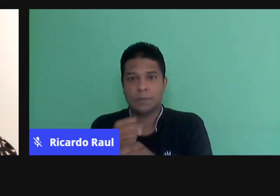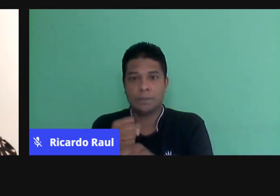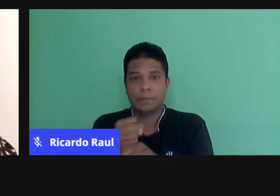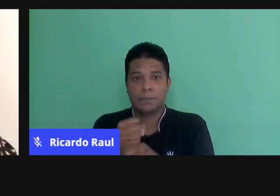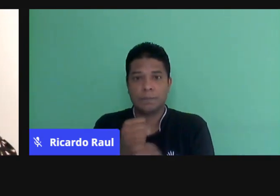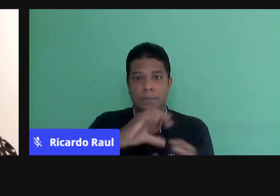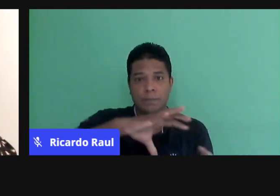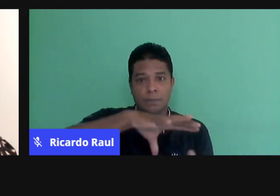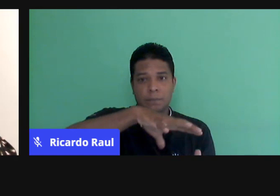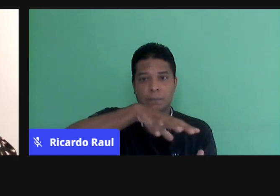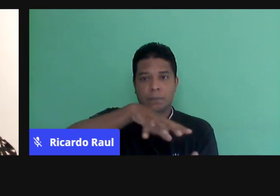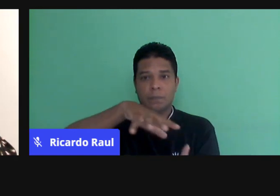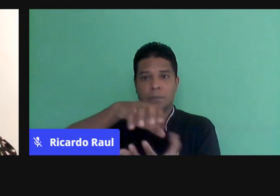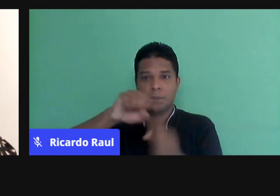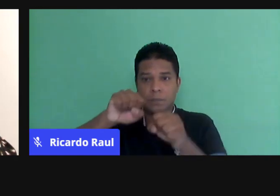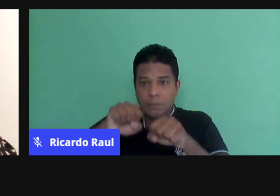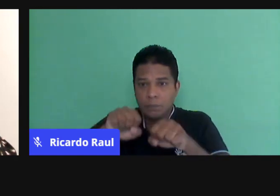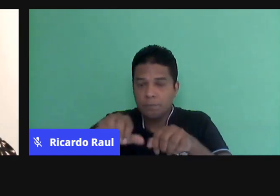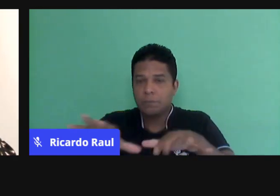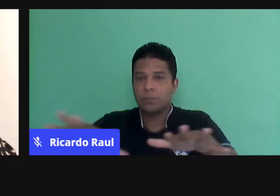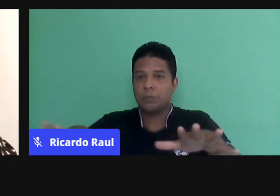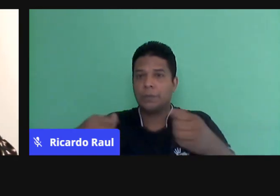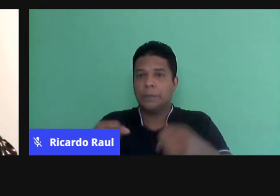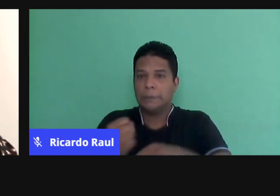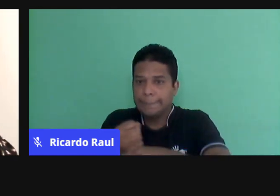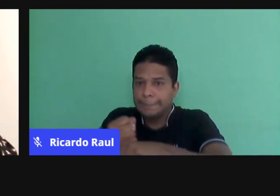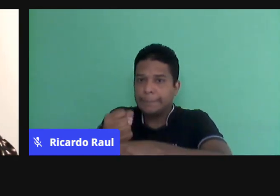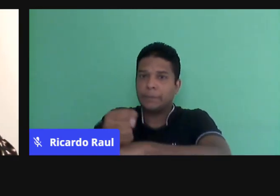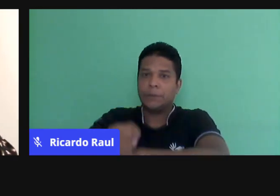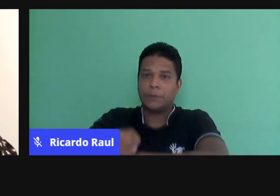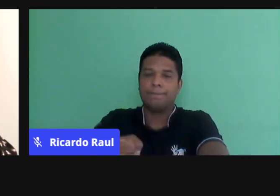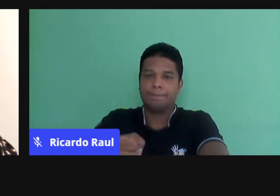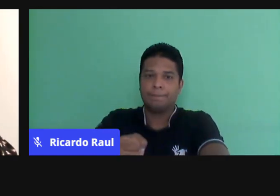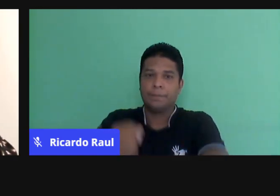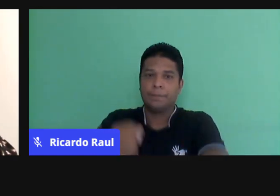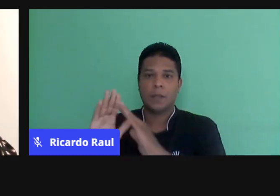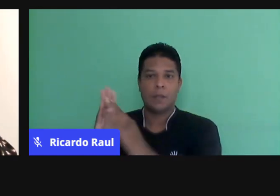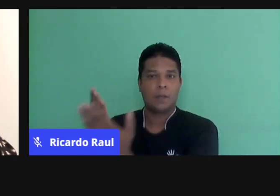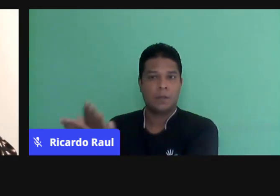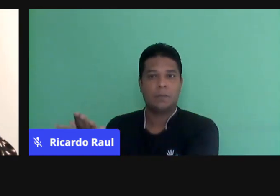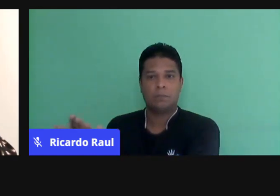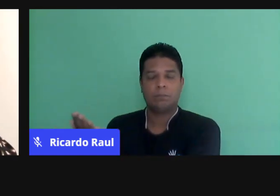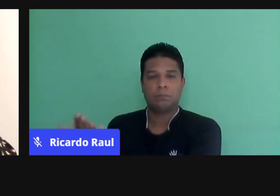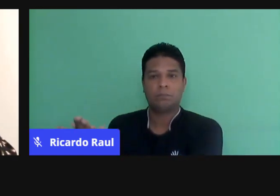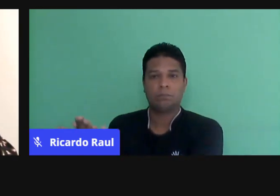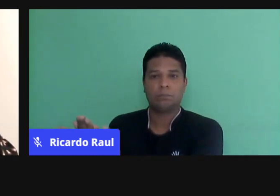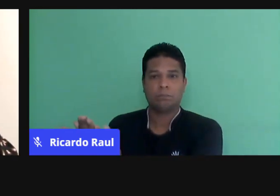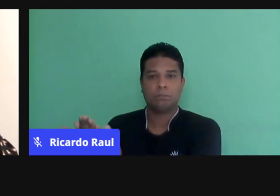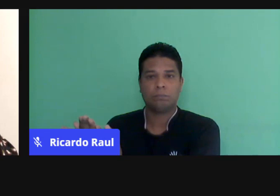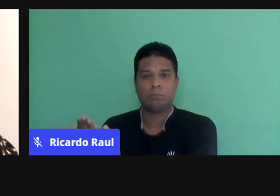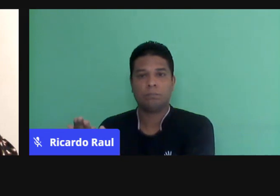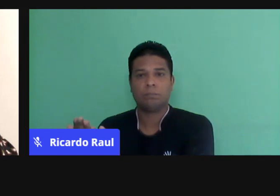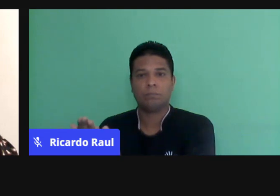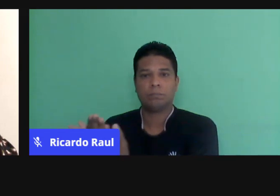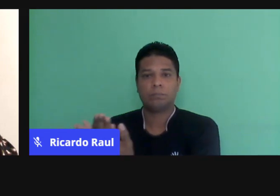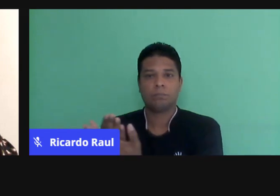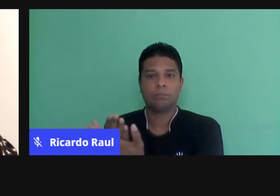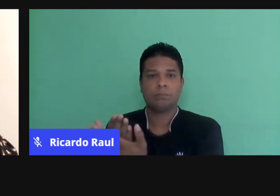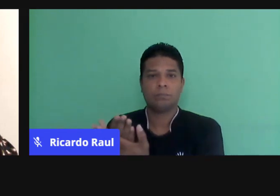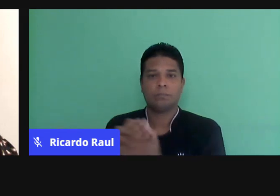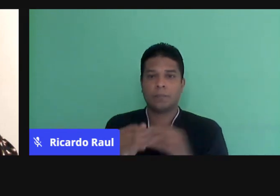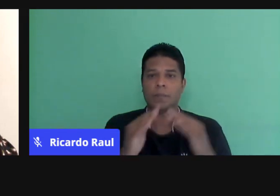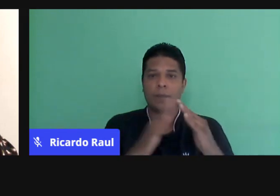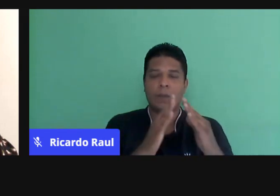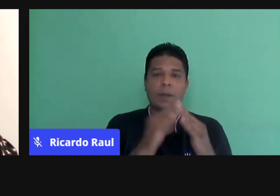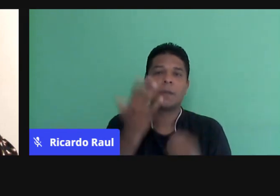pandemia, nós temos redobrado esforços para que a escola chegue na casa